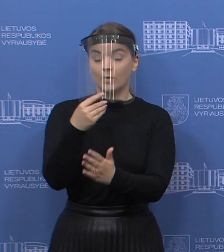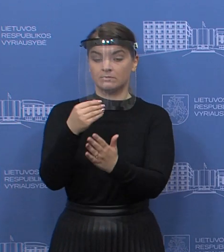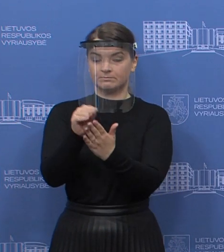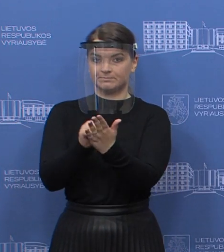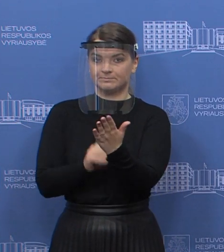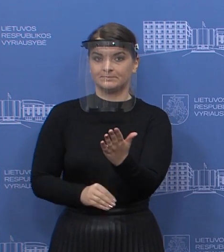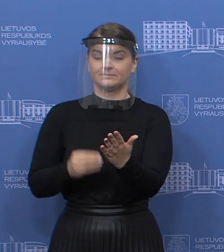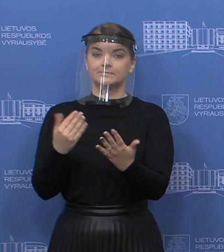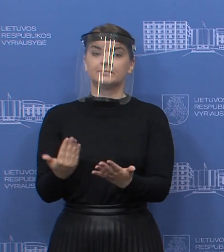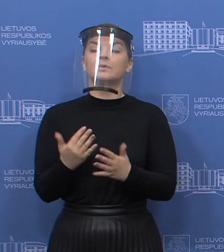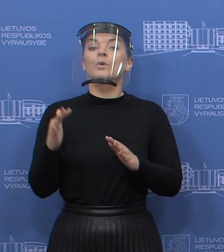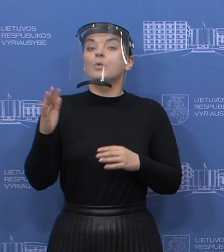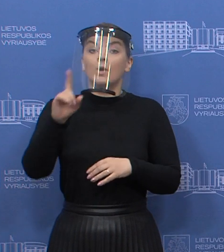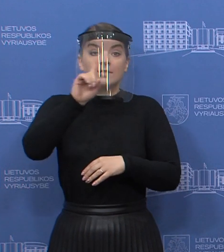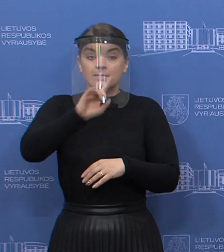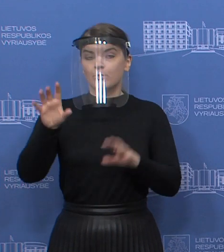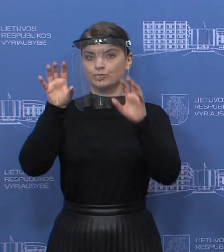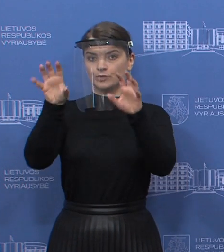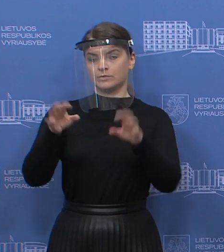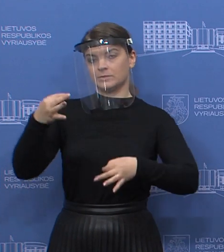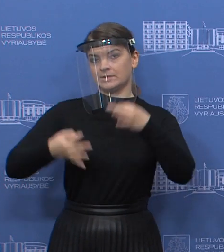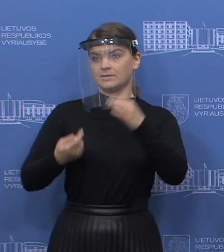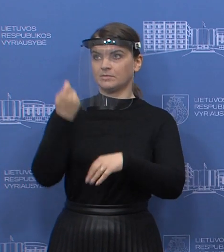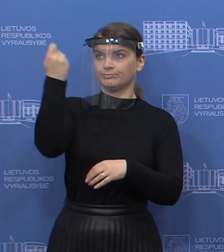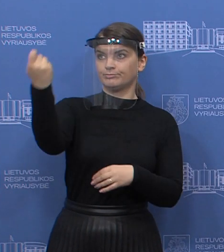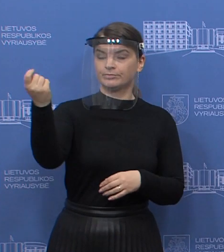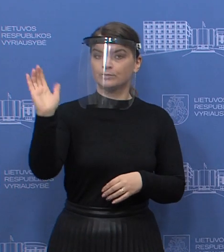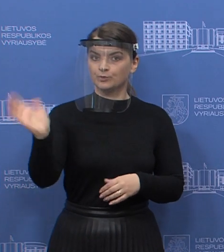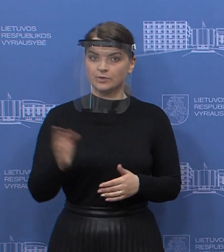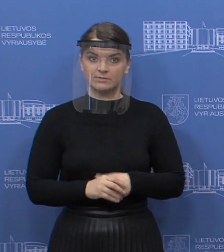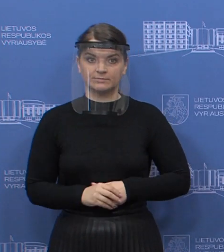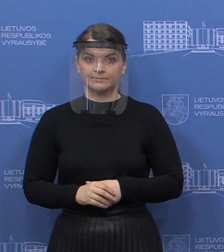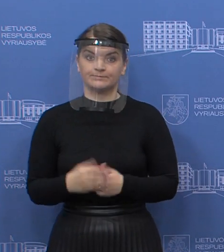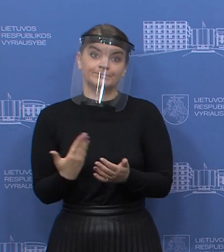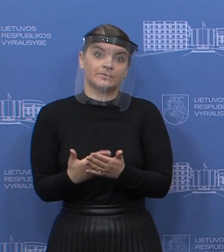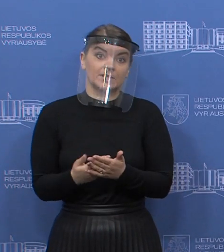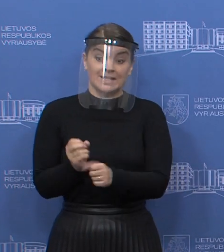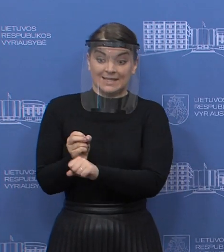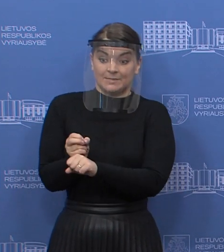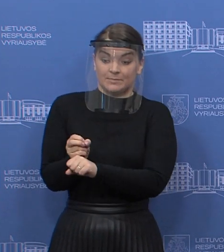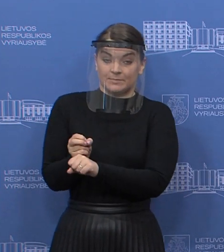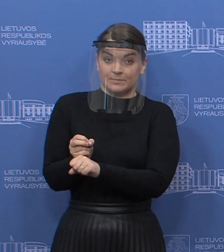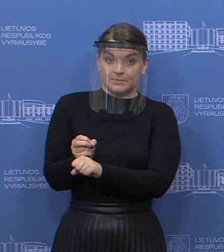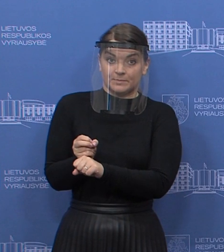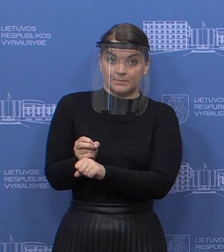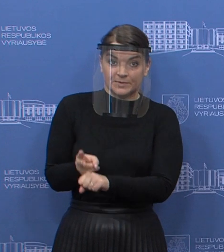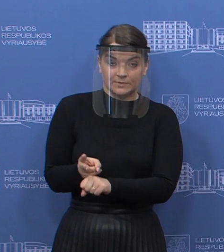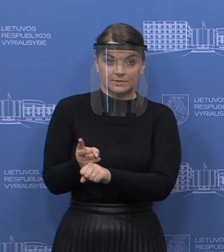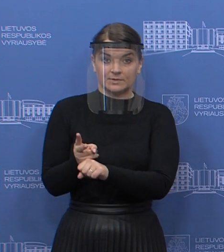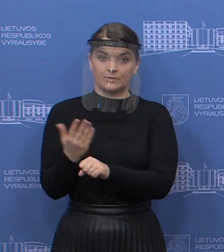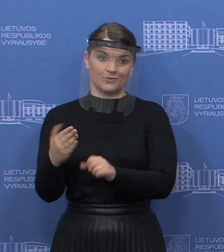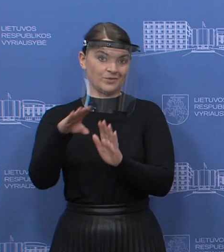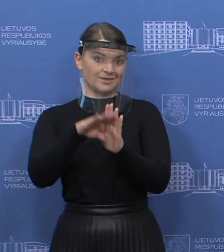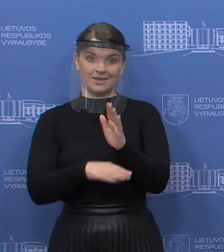Jeigu jo nebus, tai yra kėlipimas įsikonstitucinį teismą. Ir tai bus padaryta, nes atleidimas įvyko, aš tikrųjų, netitinkant